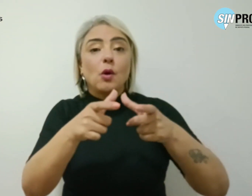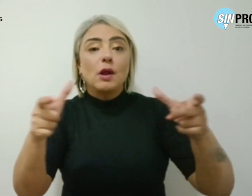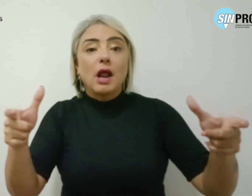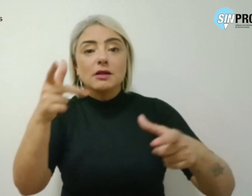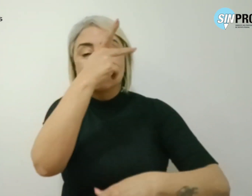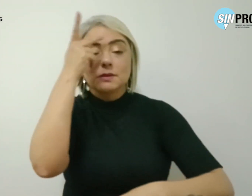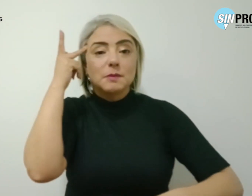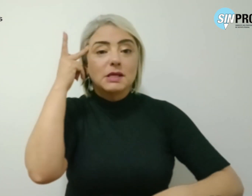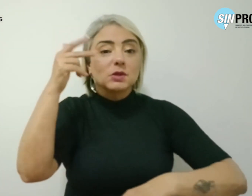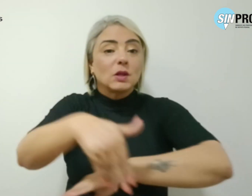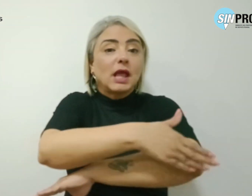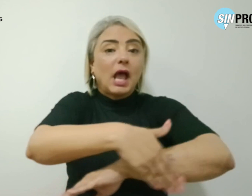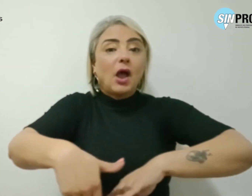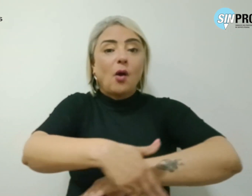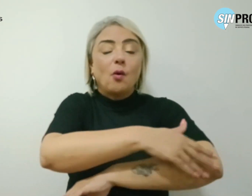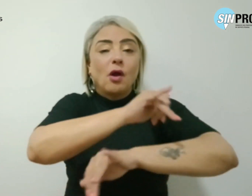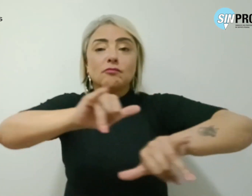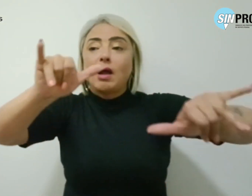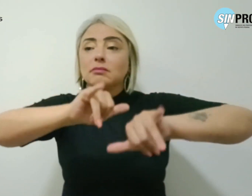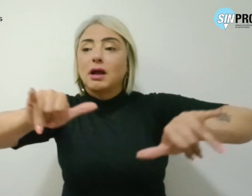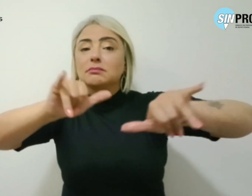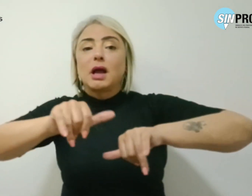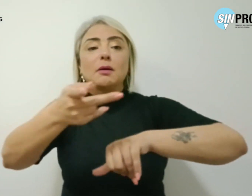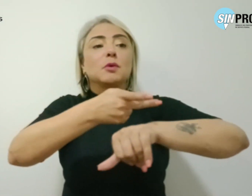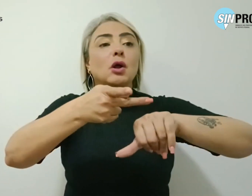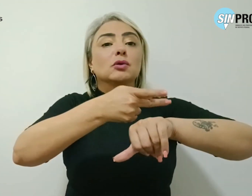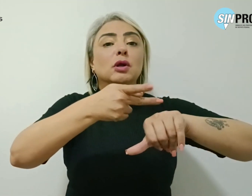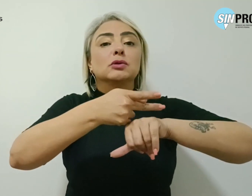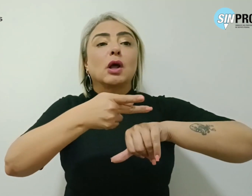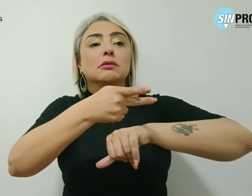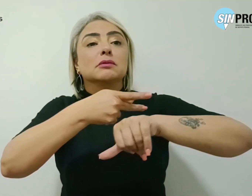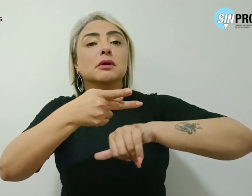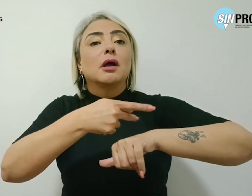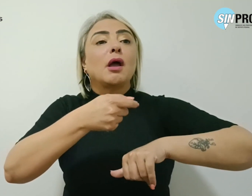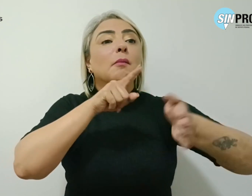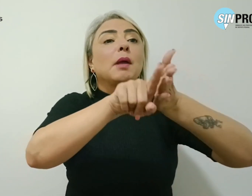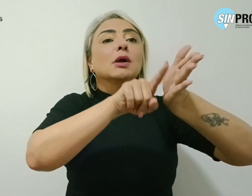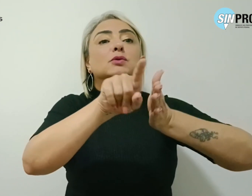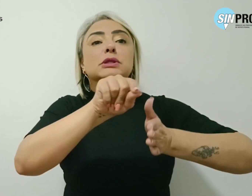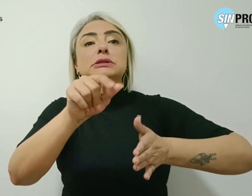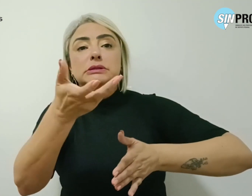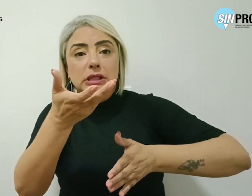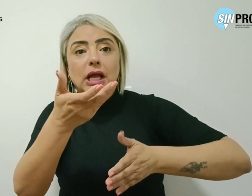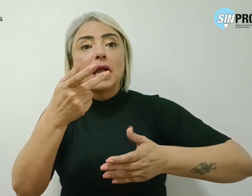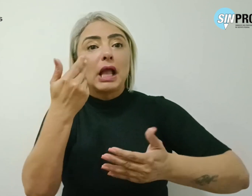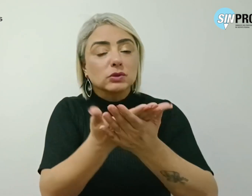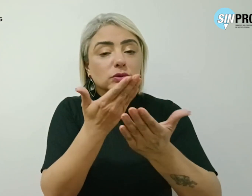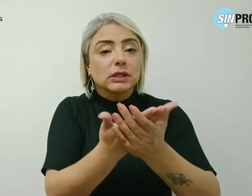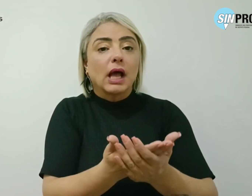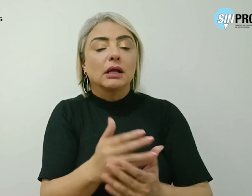pessoas nas ruas fazendo levantamento e busca ativa. No entendimento do Simpro,